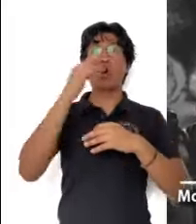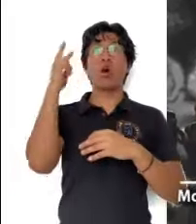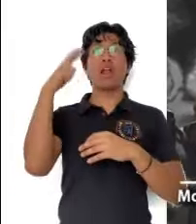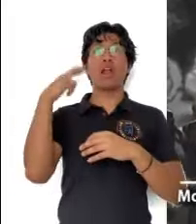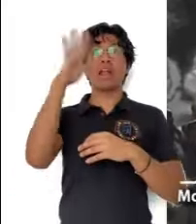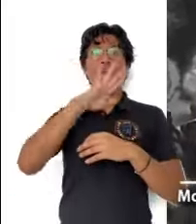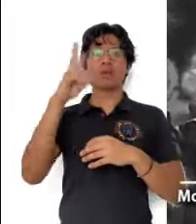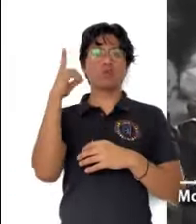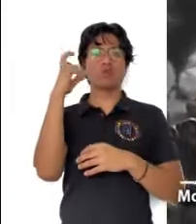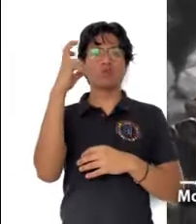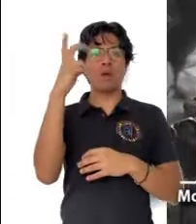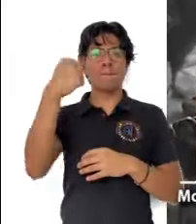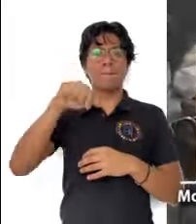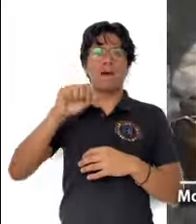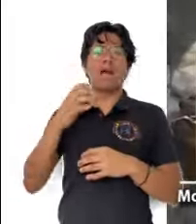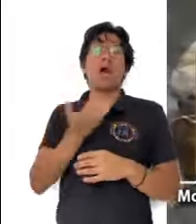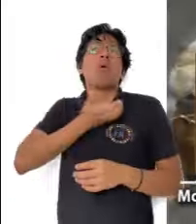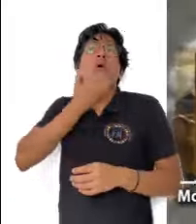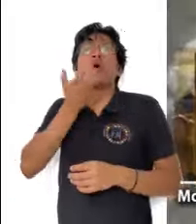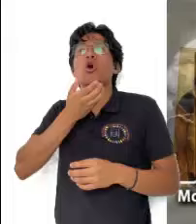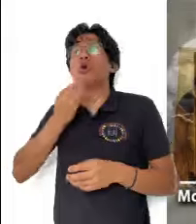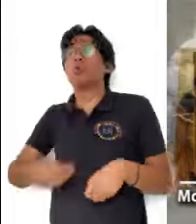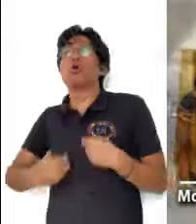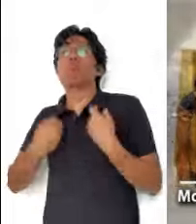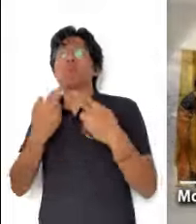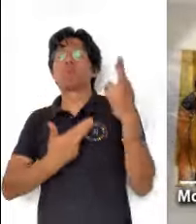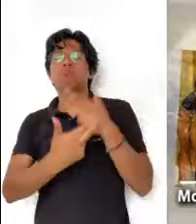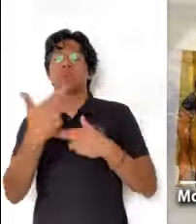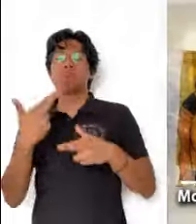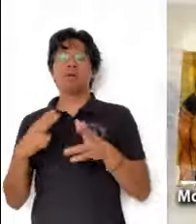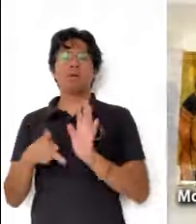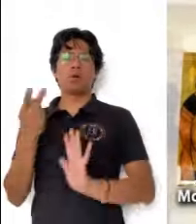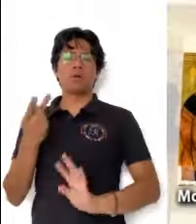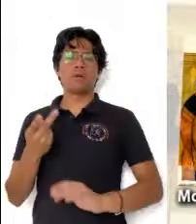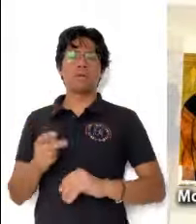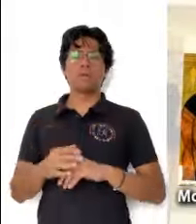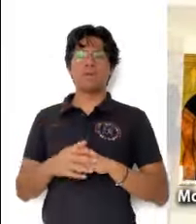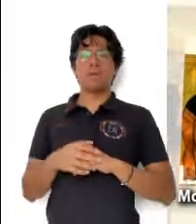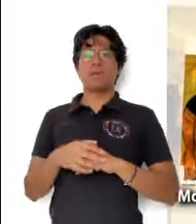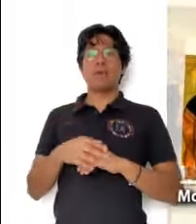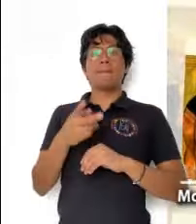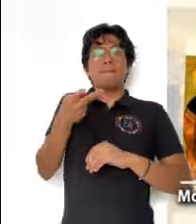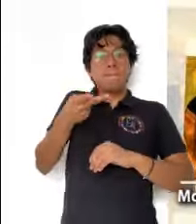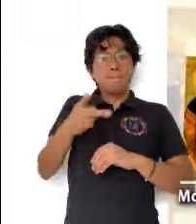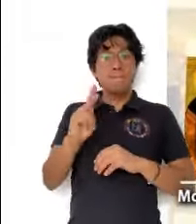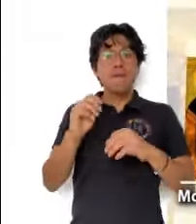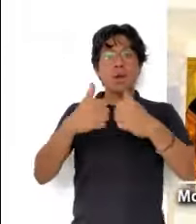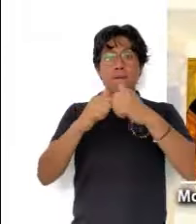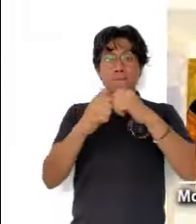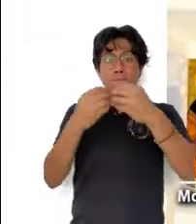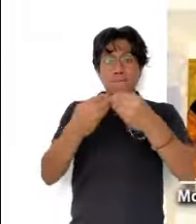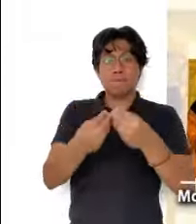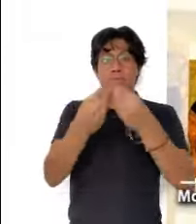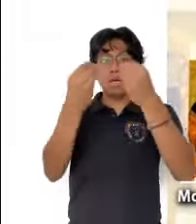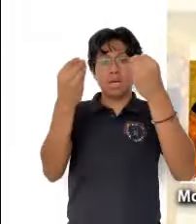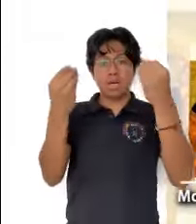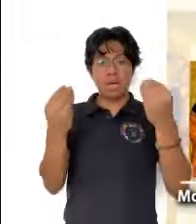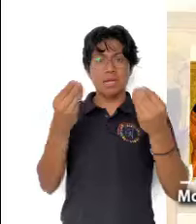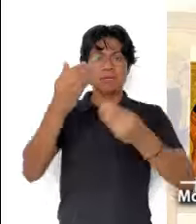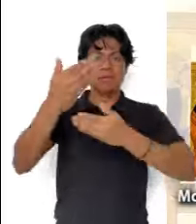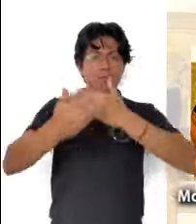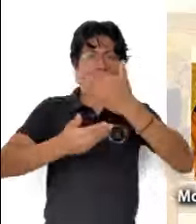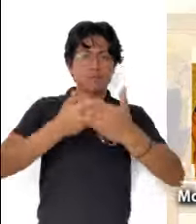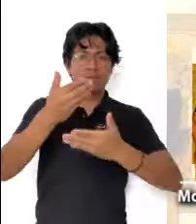los sueños del reino, para regresar a sus vidas ordinarias. Sin embargo, un pan